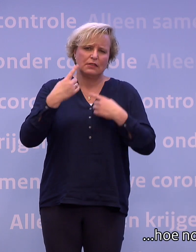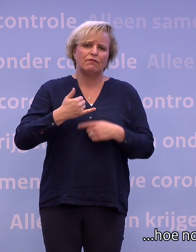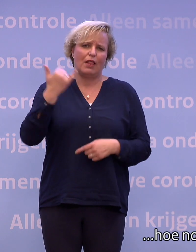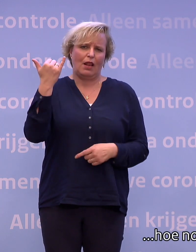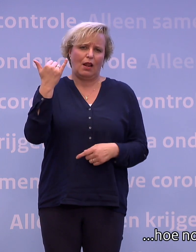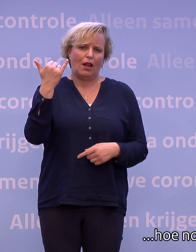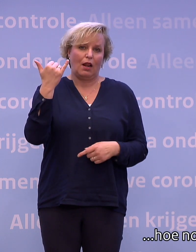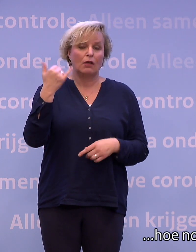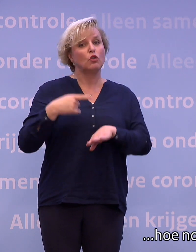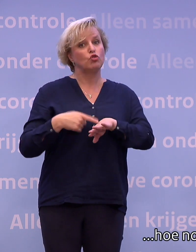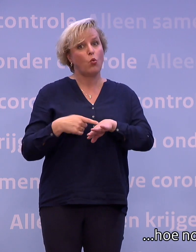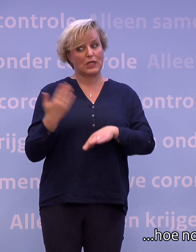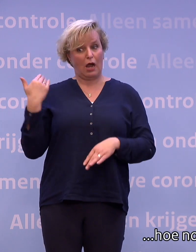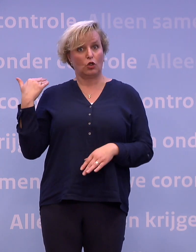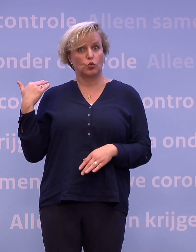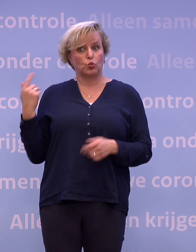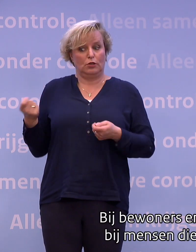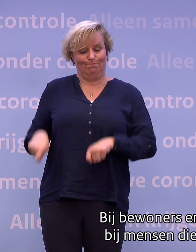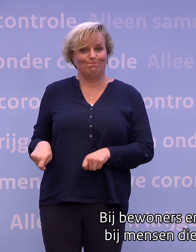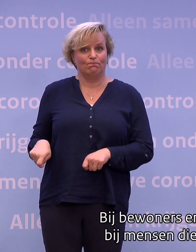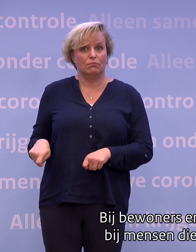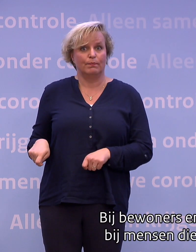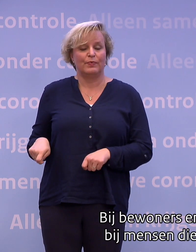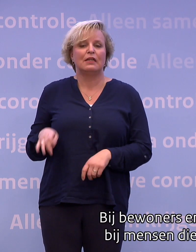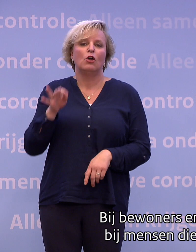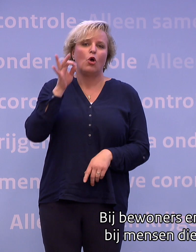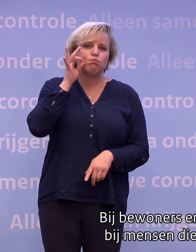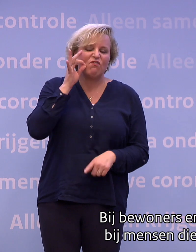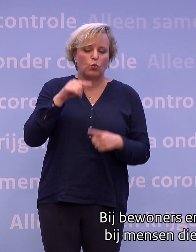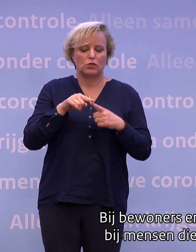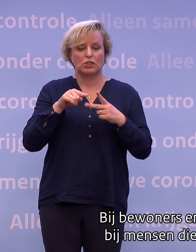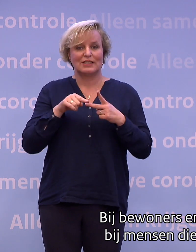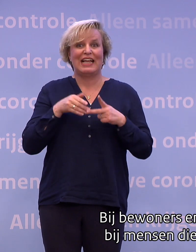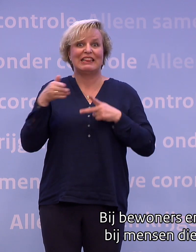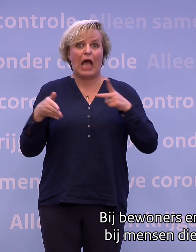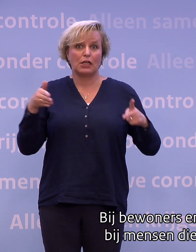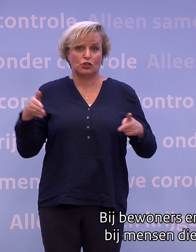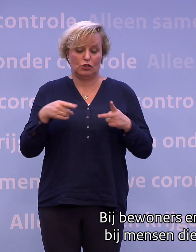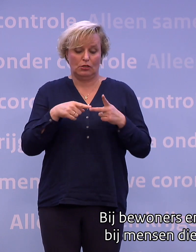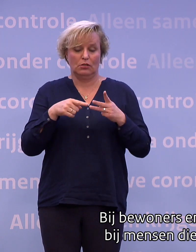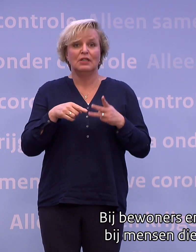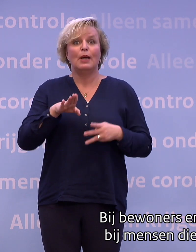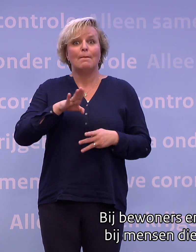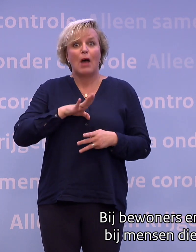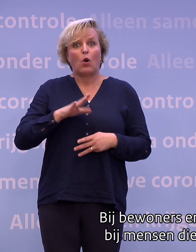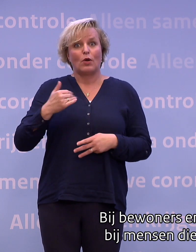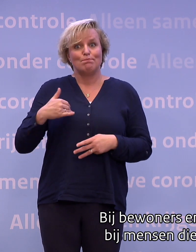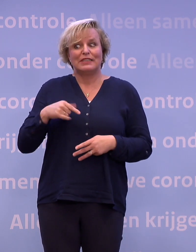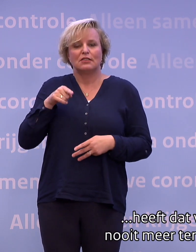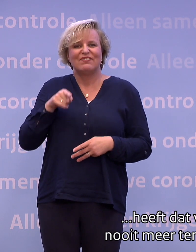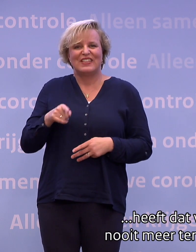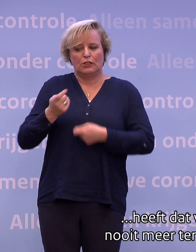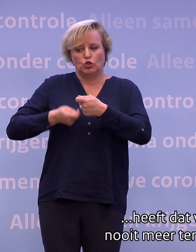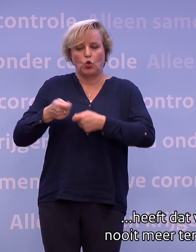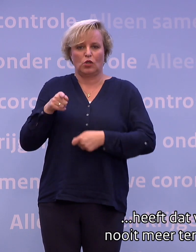Hoe noodzakelijk ook toen. Bij bewoners en bij hun naasten, maar ook bij mensen die dagelijks voor ze zorgen,